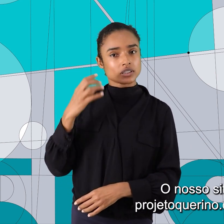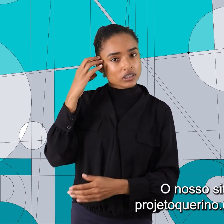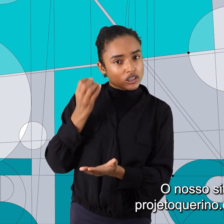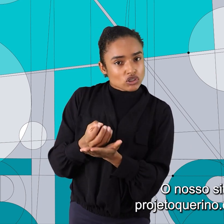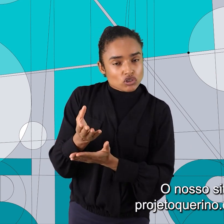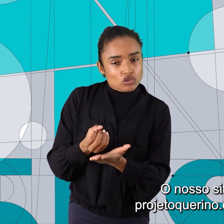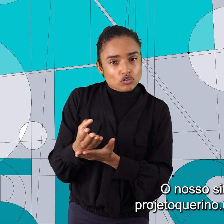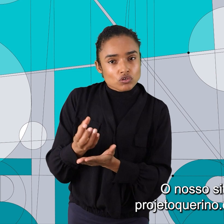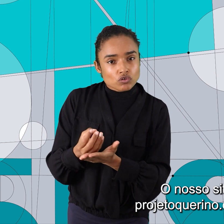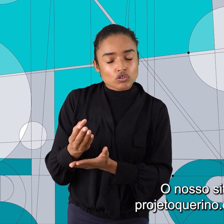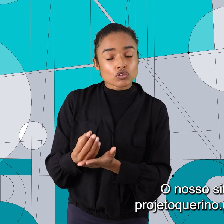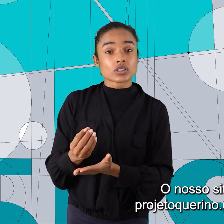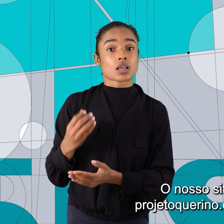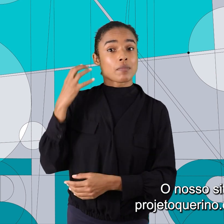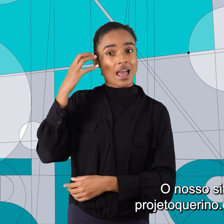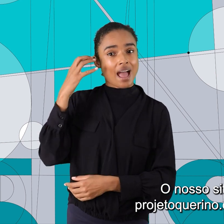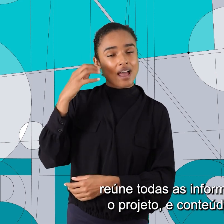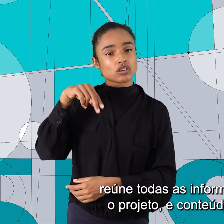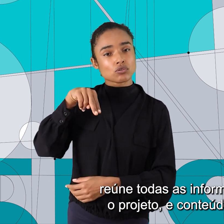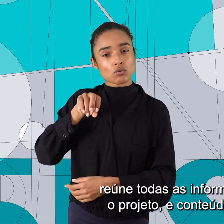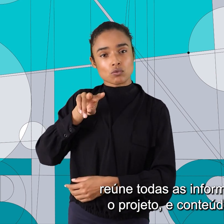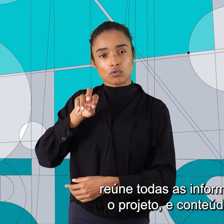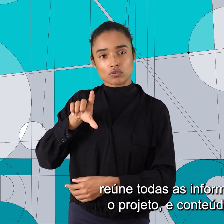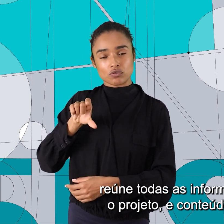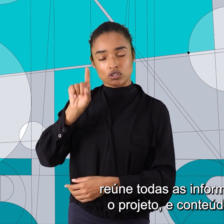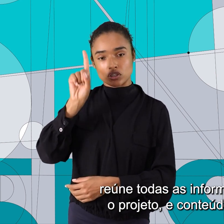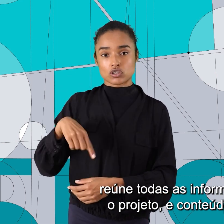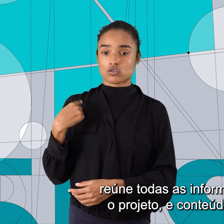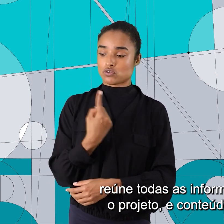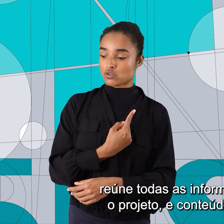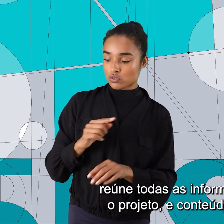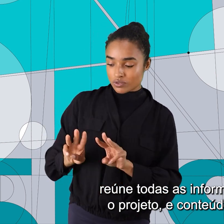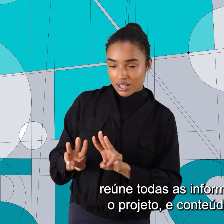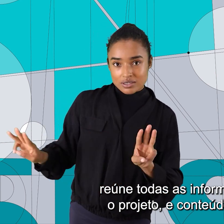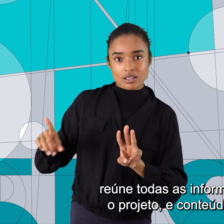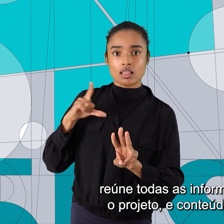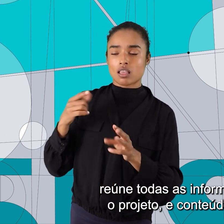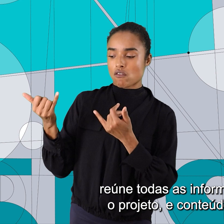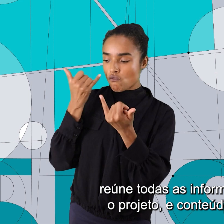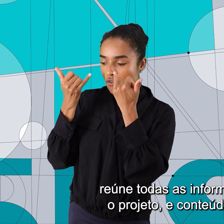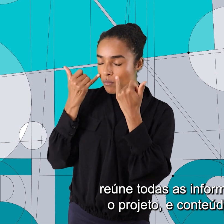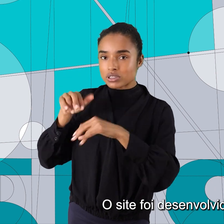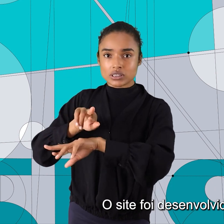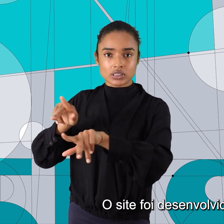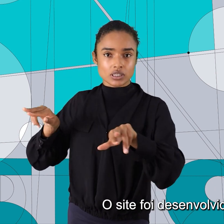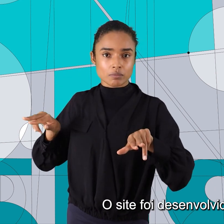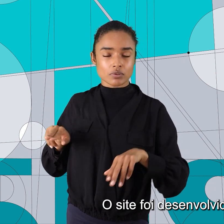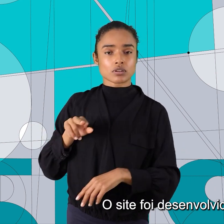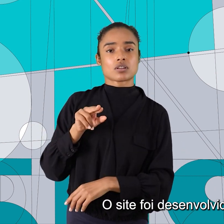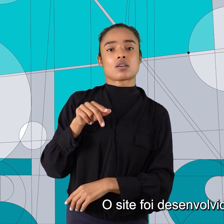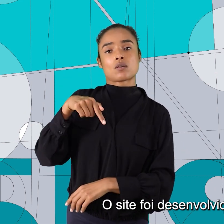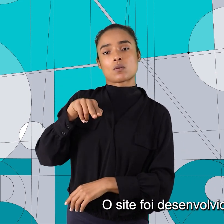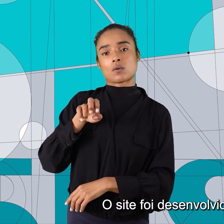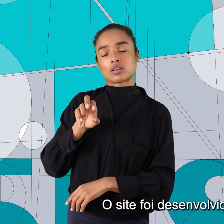site projetokerino.com.br reúne todas as informações sobre o projeto e conteúdo adicional. O site foi